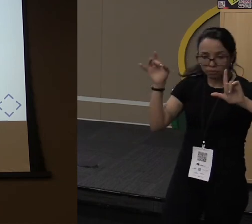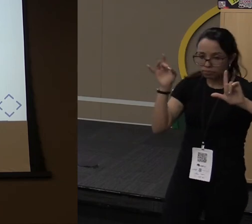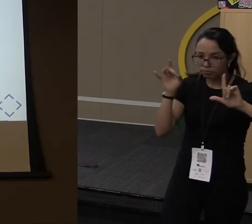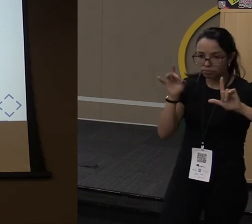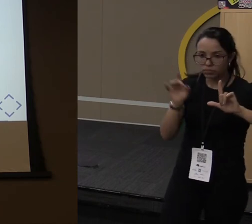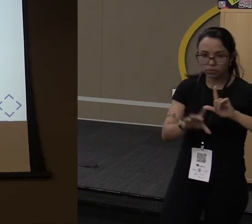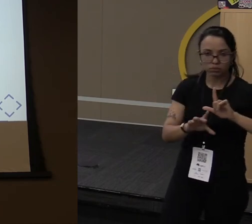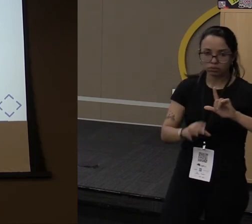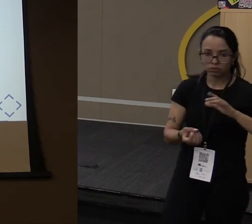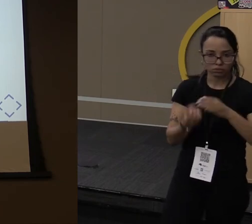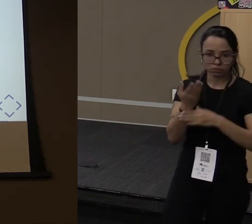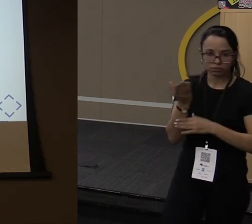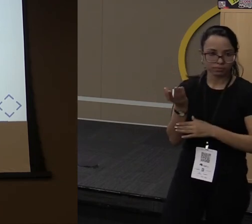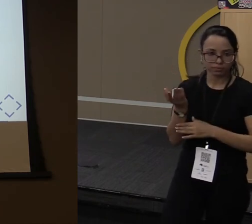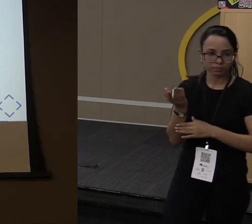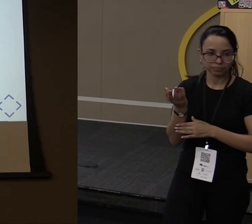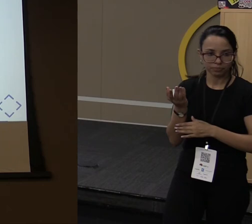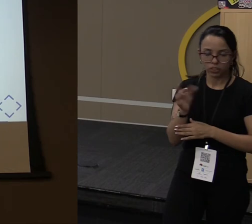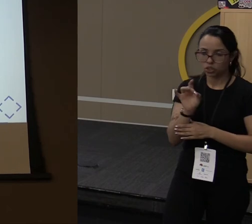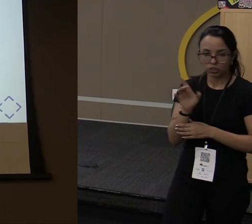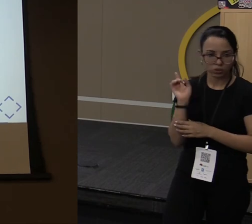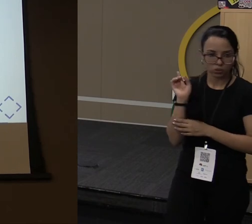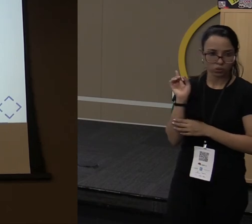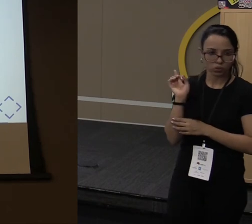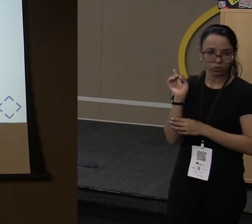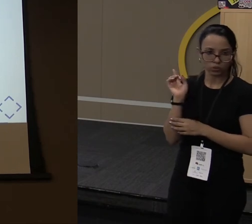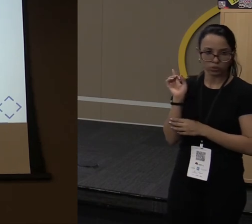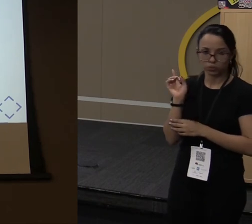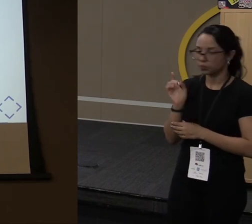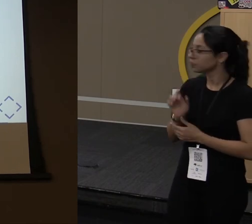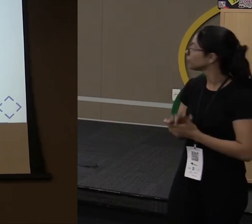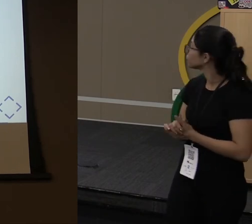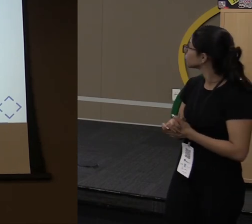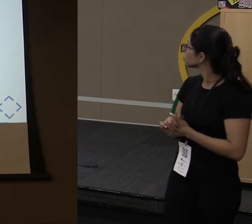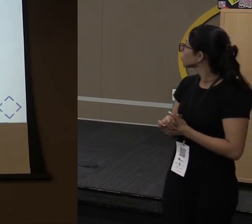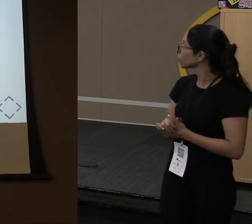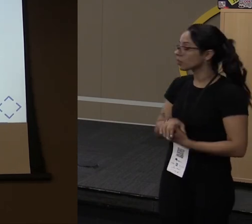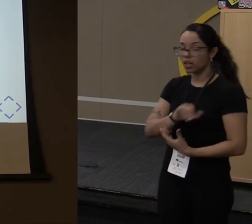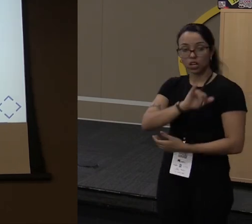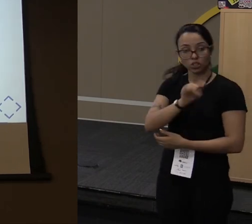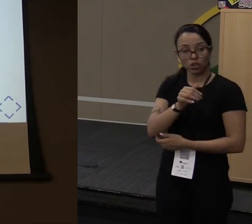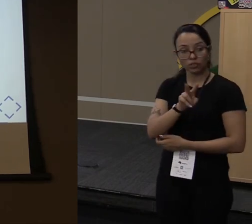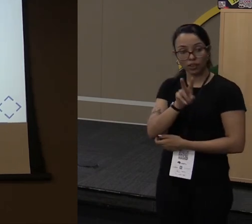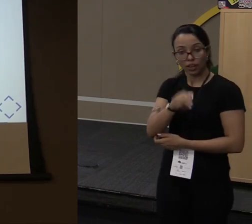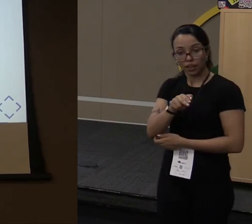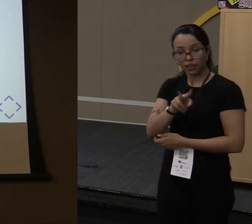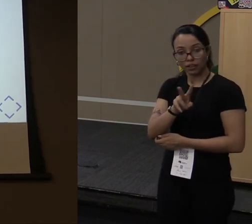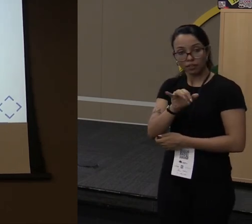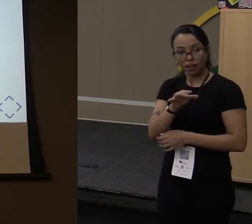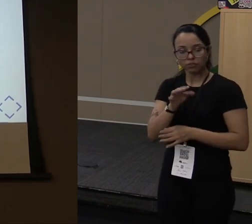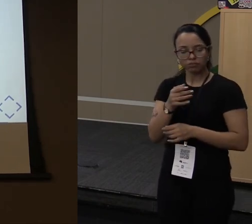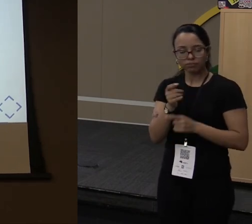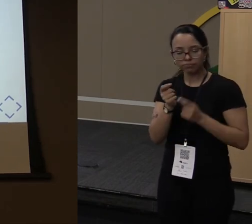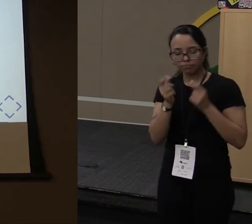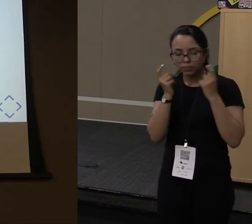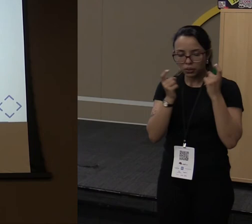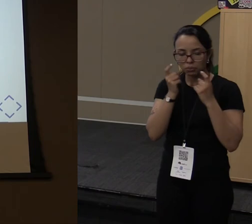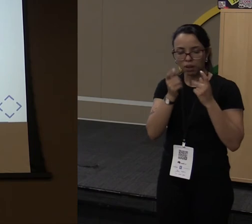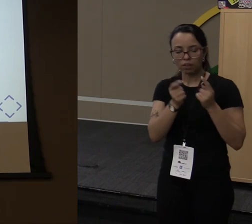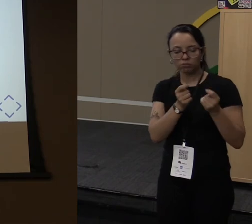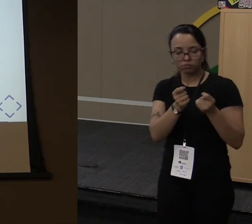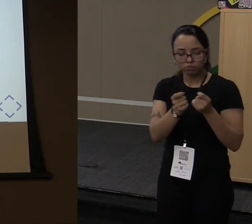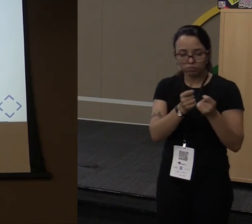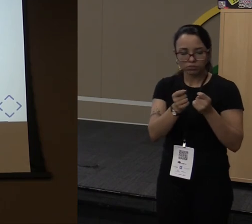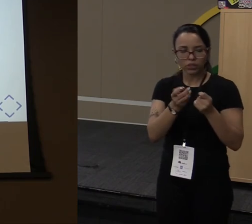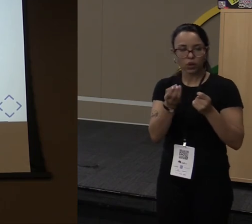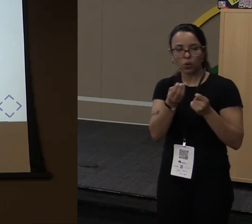criado a thread. É só isso aí. E a JVM vai se preocupar pra você em gerir isso e aquilo. Ela vai se preocupar em uma thread